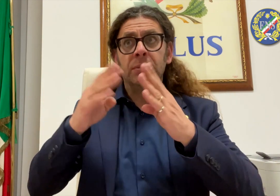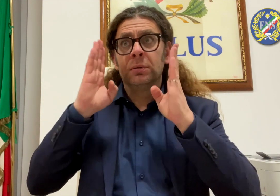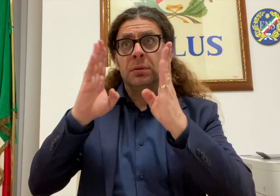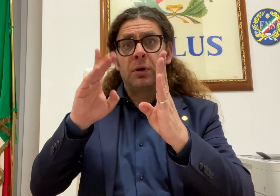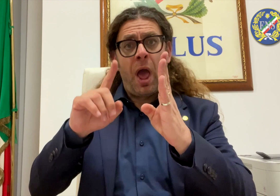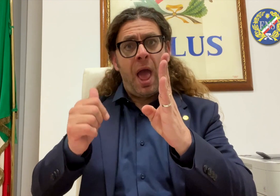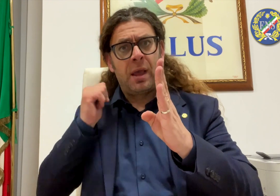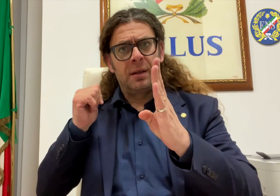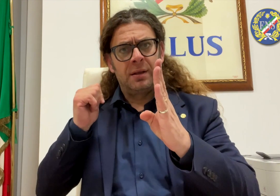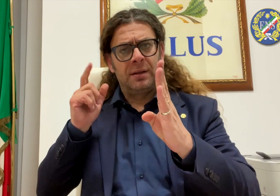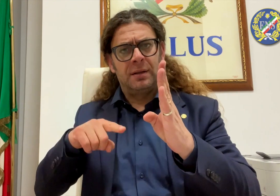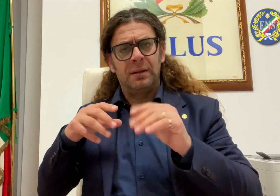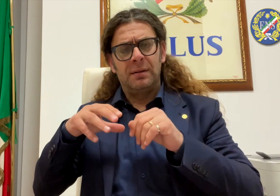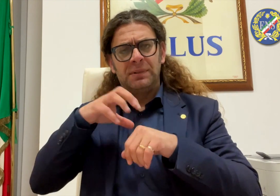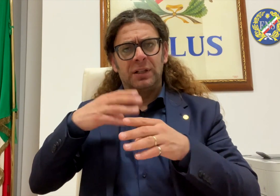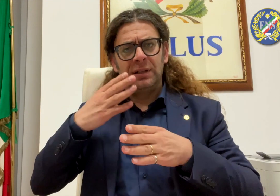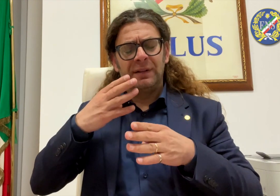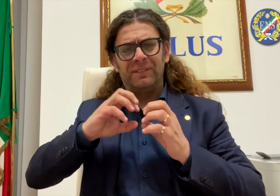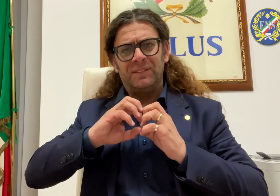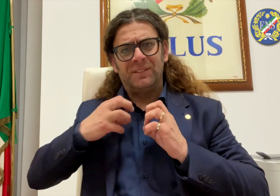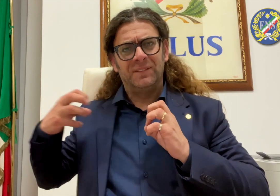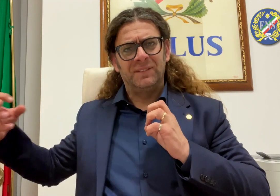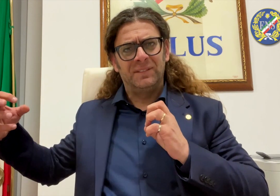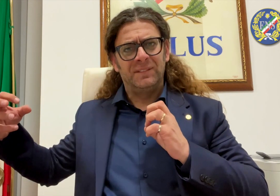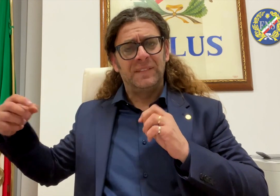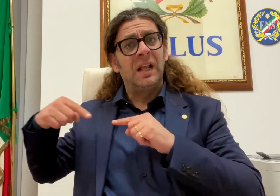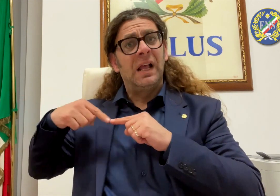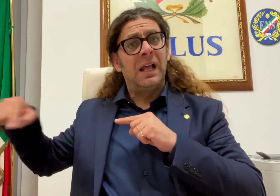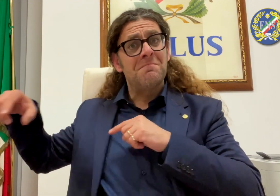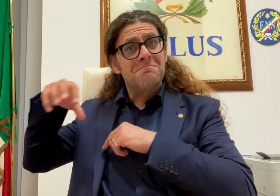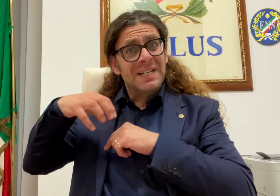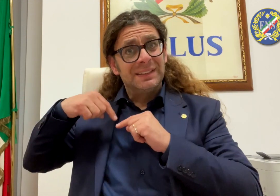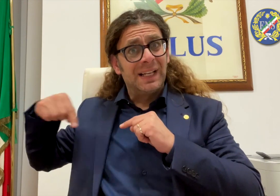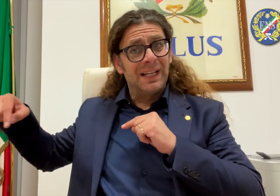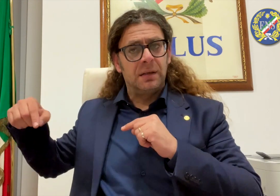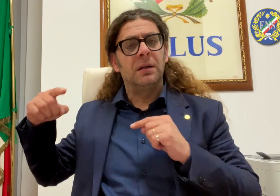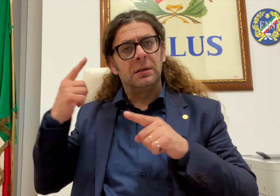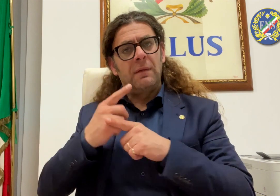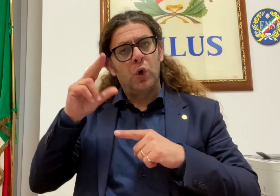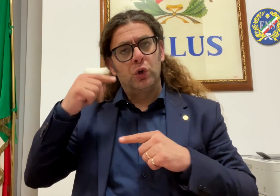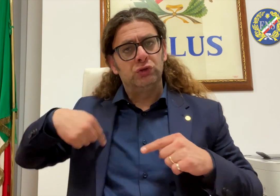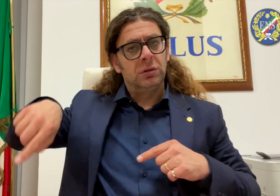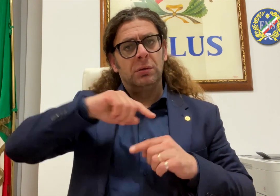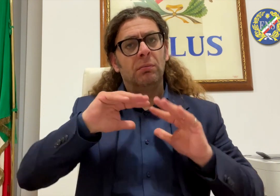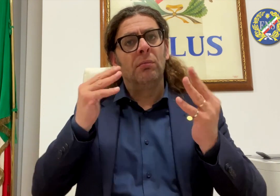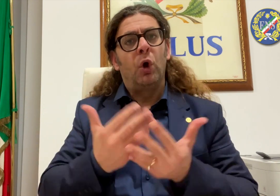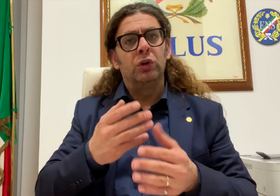Nazionale sulla Disabilità, al quale, oltre all'ENS, hanno preso parte numerose associazioni e